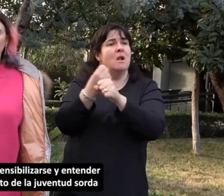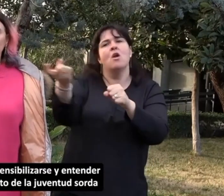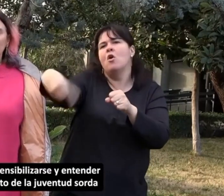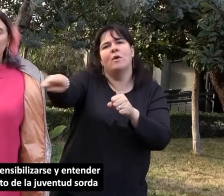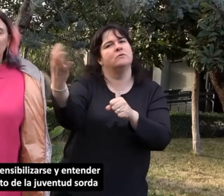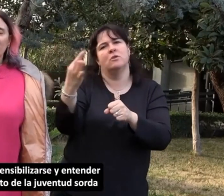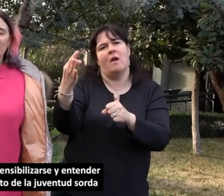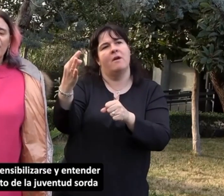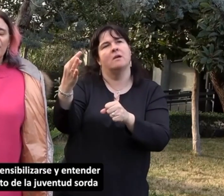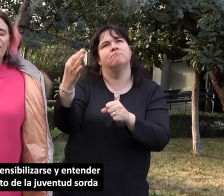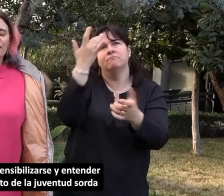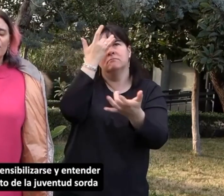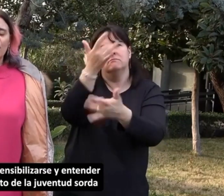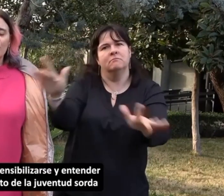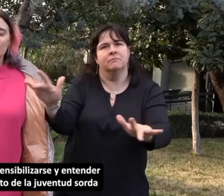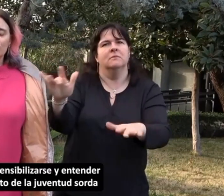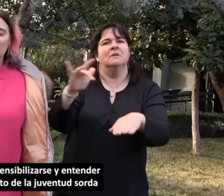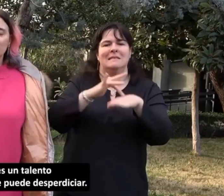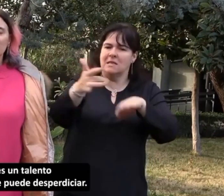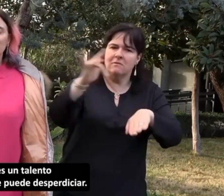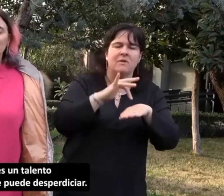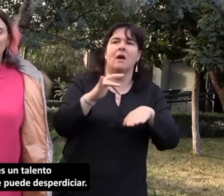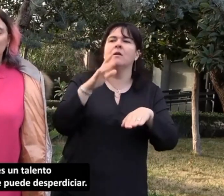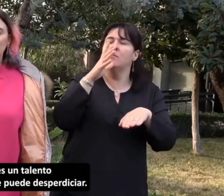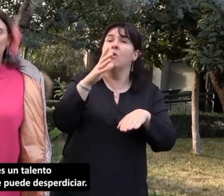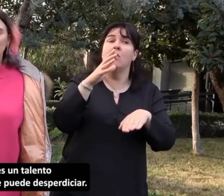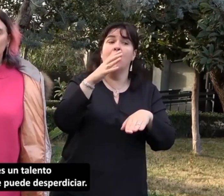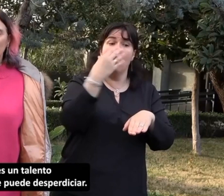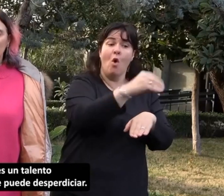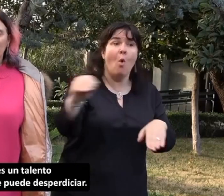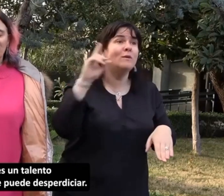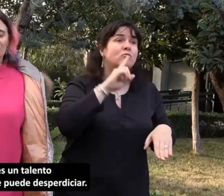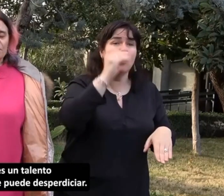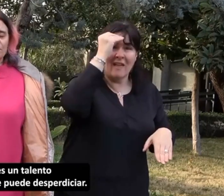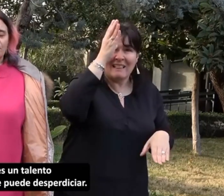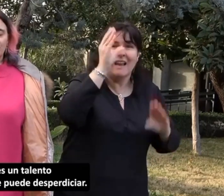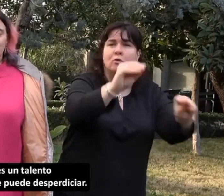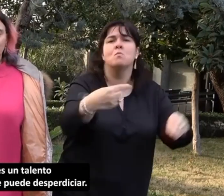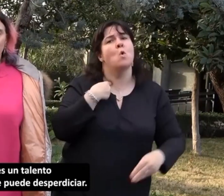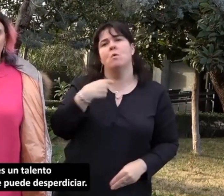sensibilizarse y entender que el talento de la juventud sorda es un talento que no se puede desperdiciar.